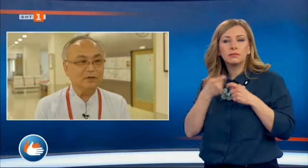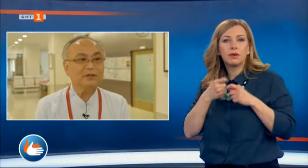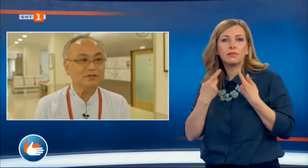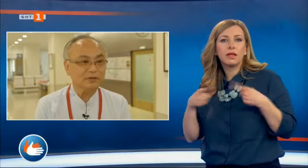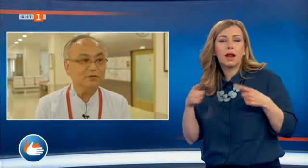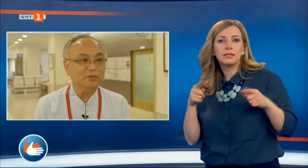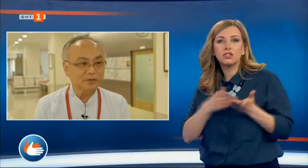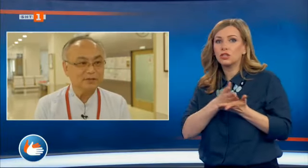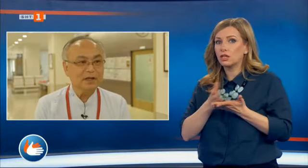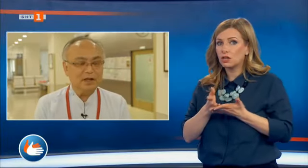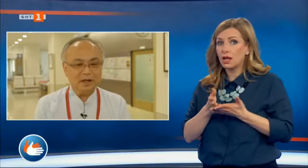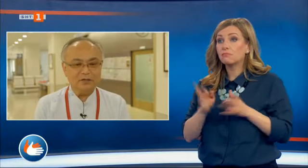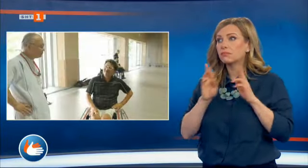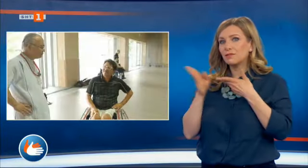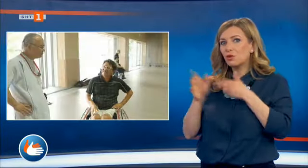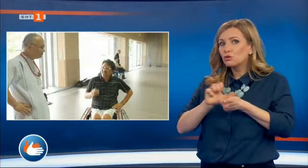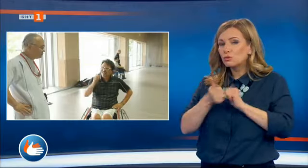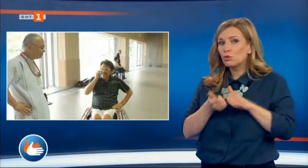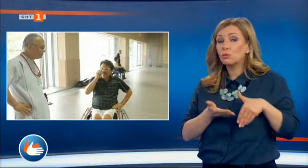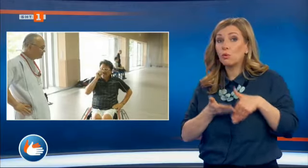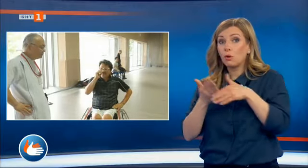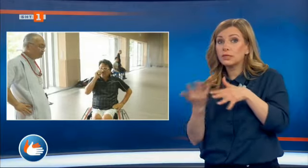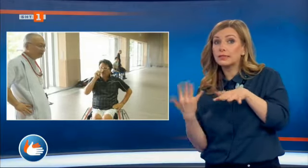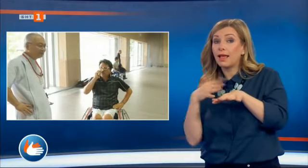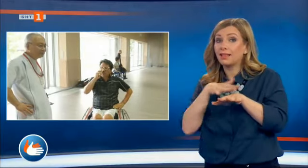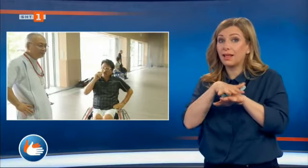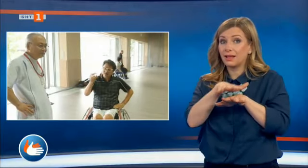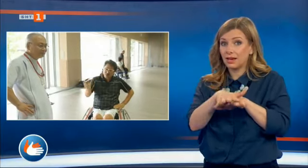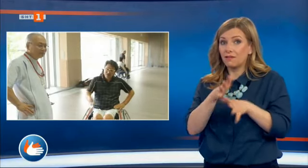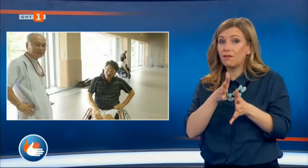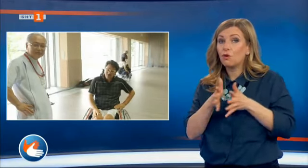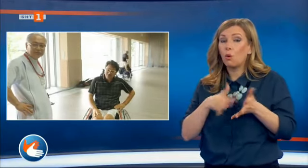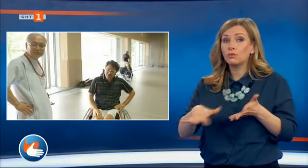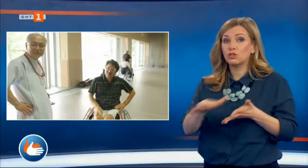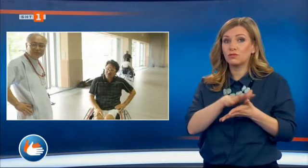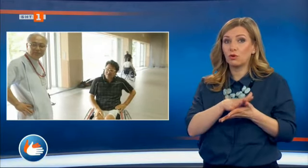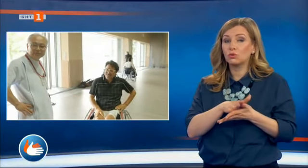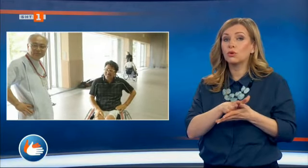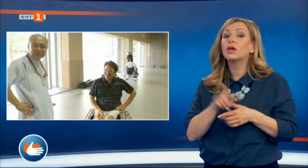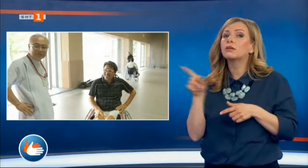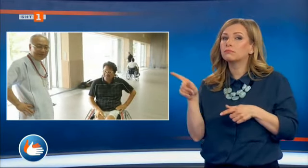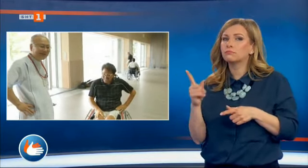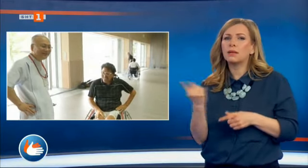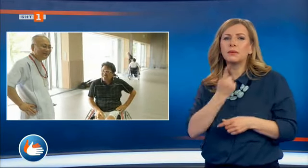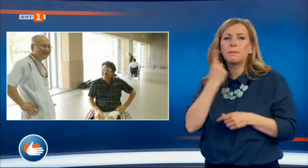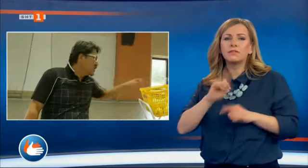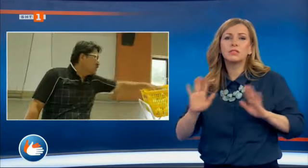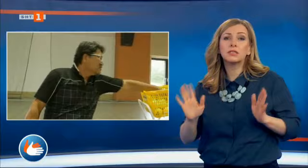колички. Надяваме се, че този спорт ще им помогне да се реинтегрират в обществото. Именно в клиниката то за първи път започнал да играе тенис в